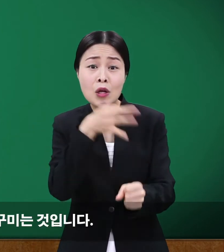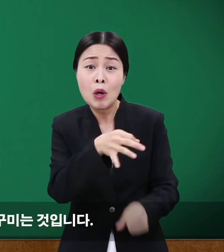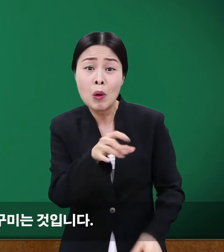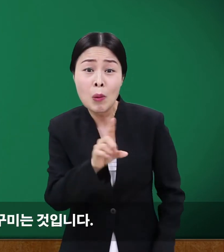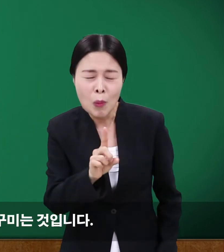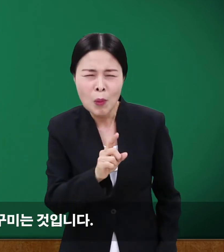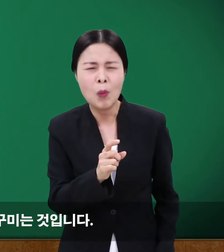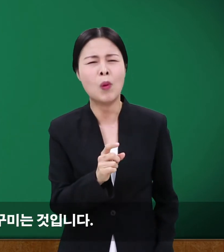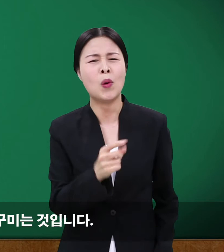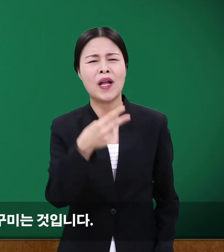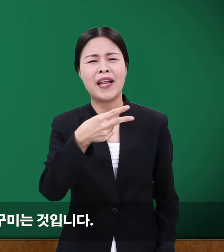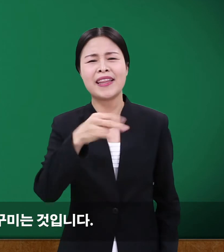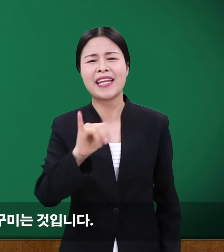장면으로 꾸미는 것입니다.